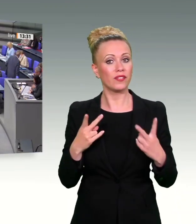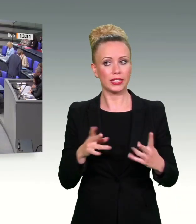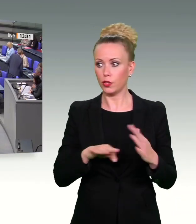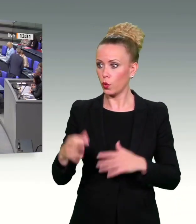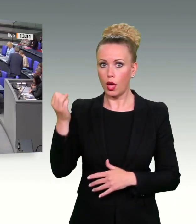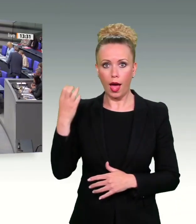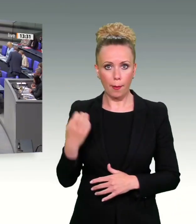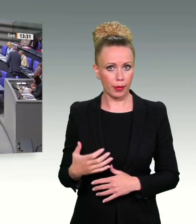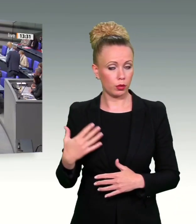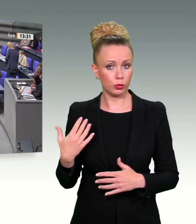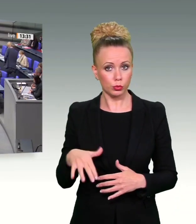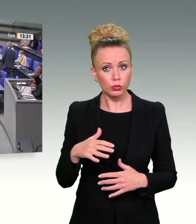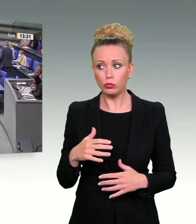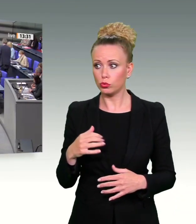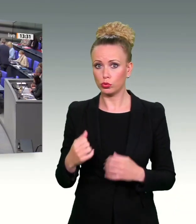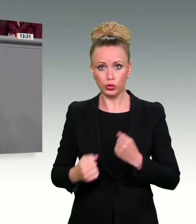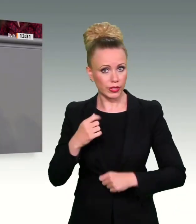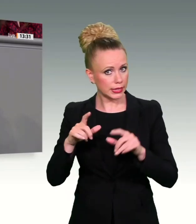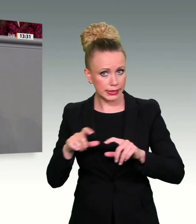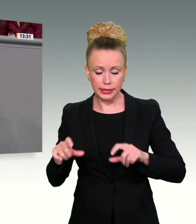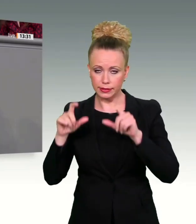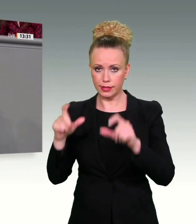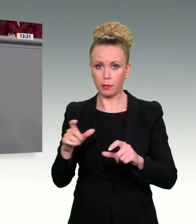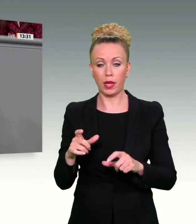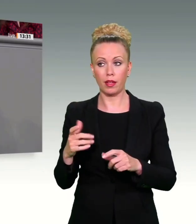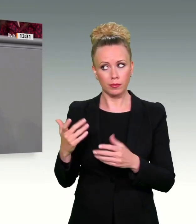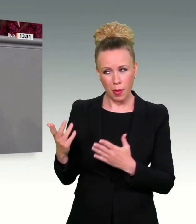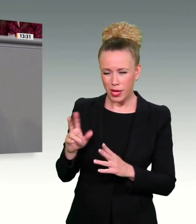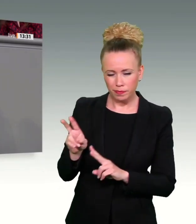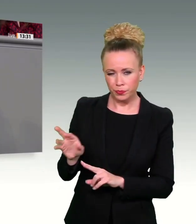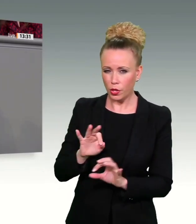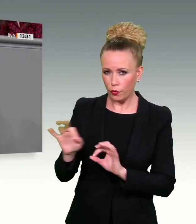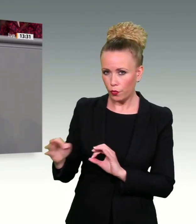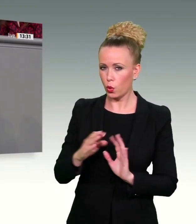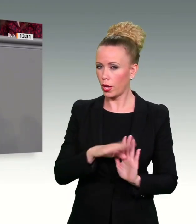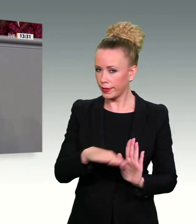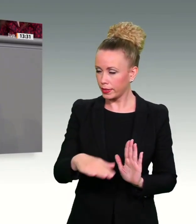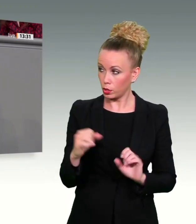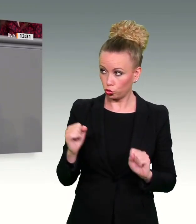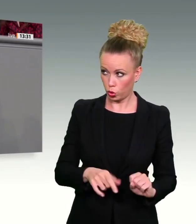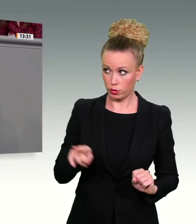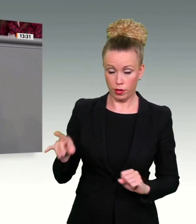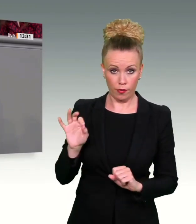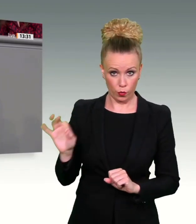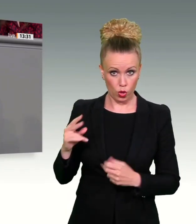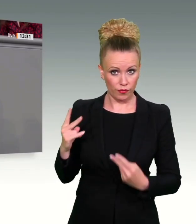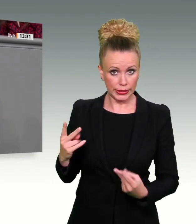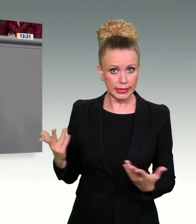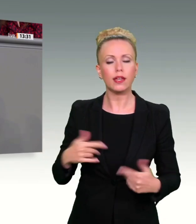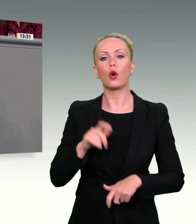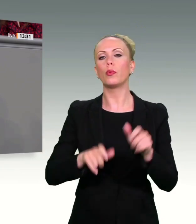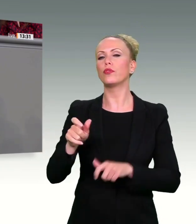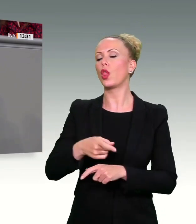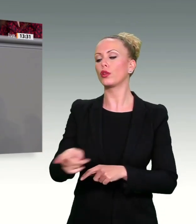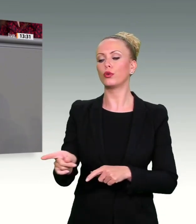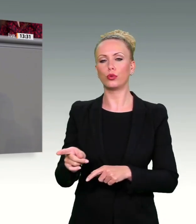es mit Schutz der Kinder ernst meint und ob Sie Sicherheit und Schutz für unsere Bevölkerung, insbesondere die Schwächsten,